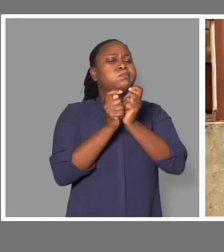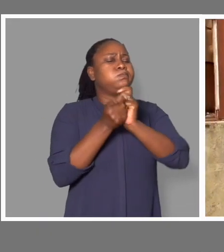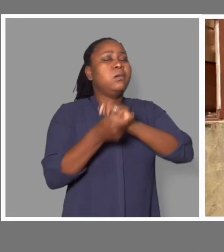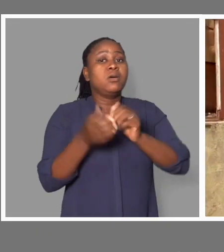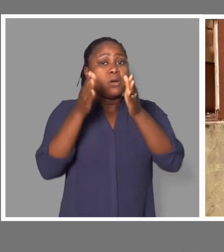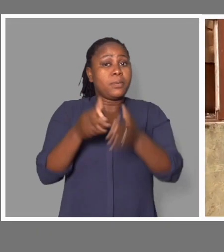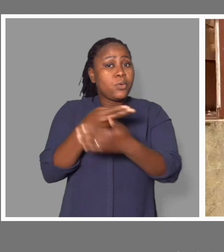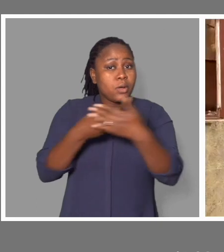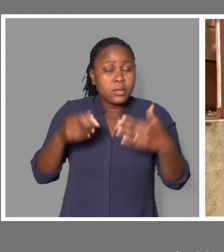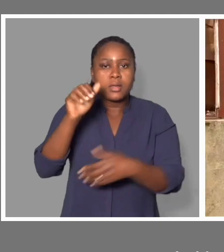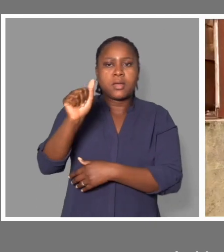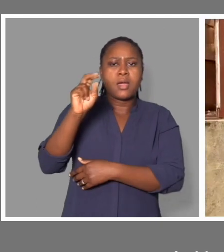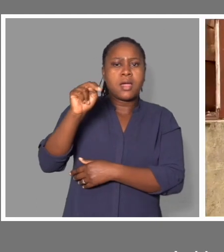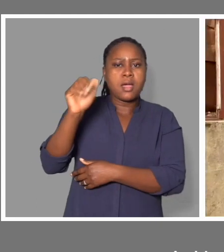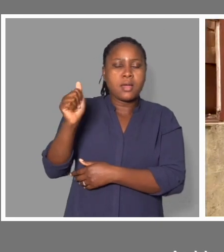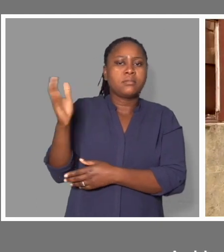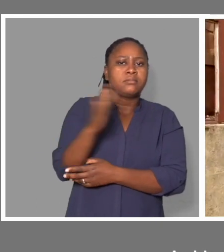A vida de Ana Monjane mudou.